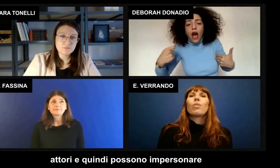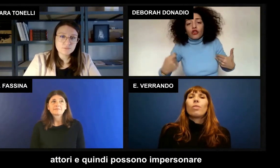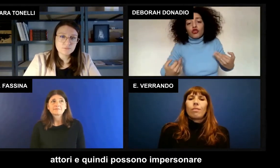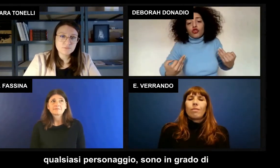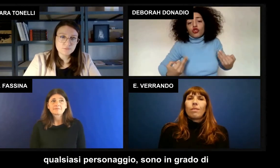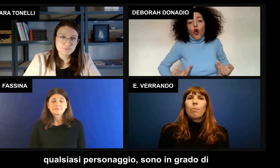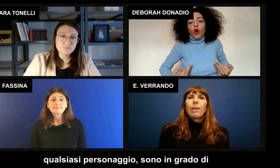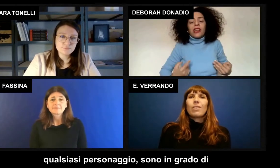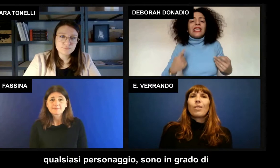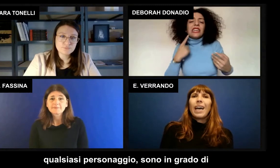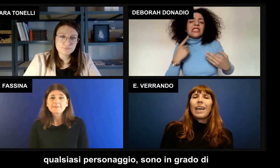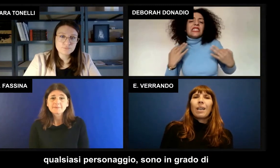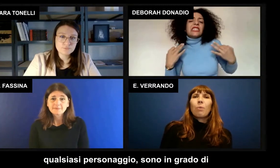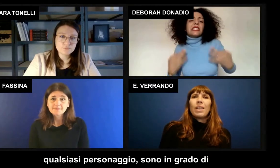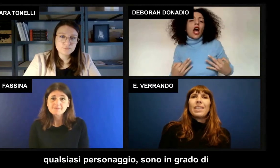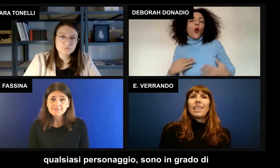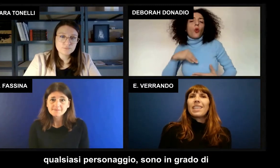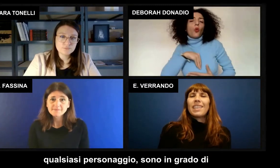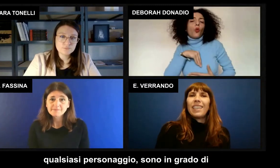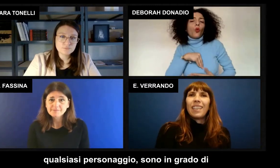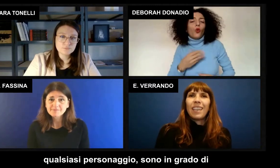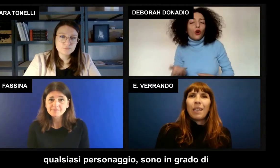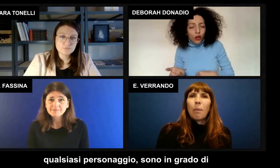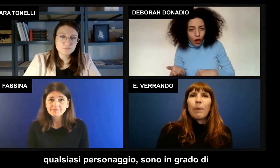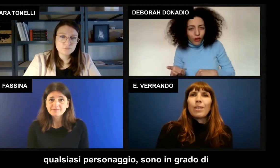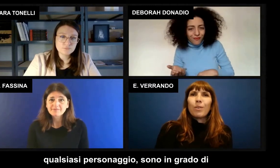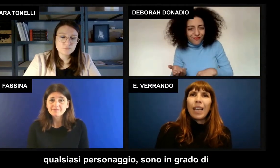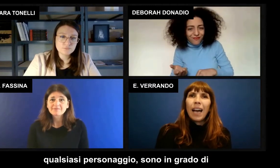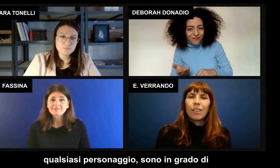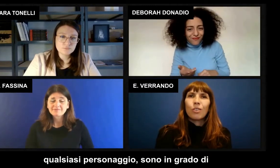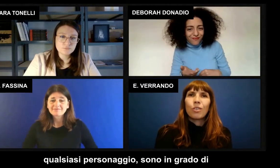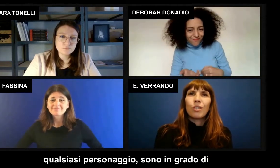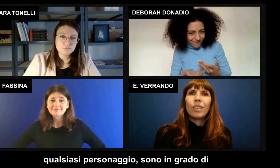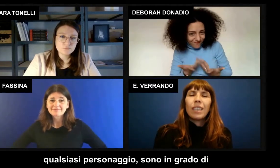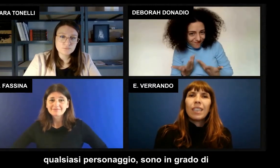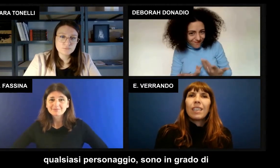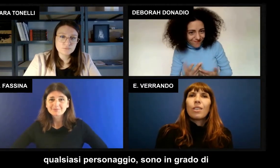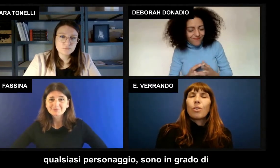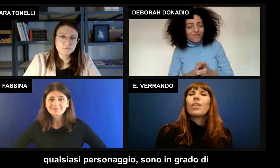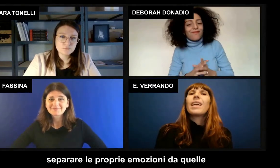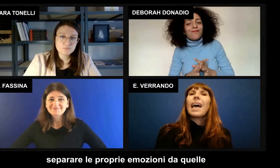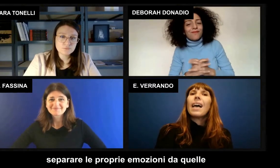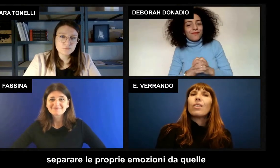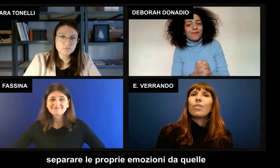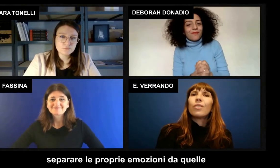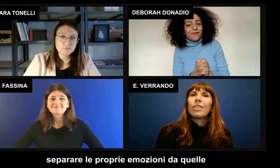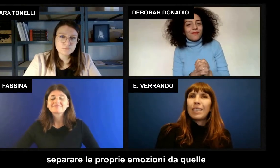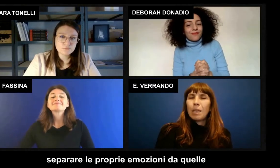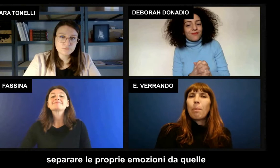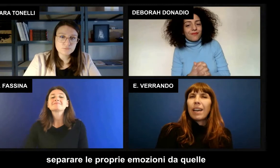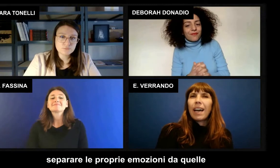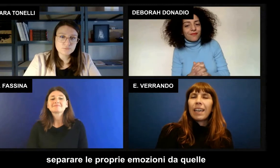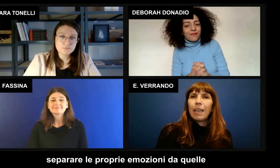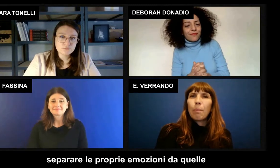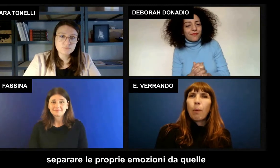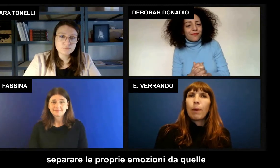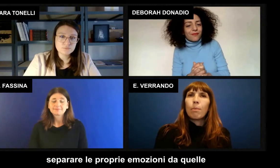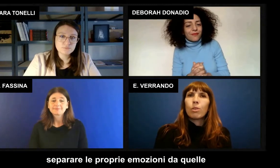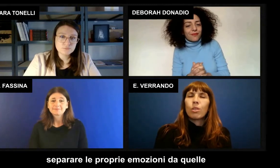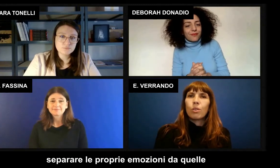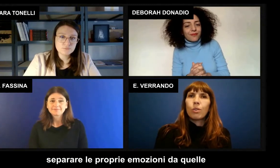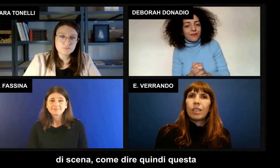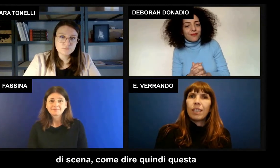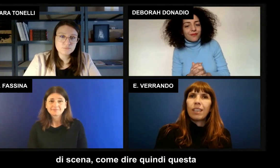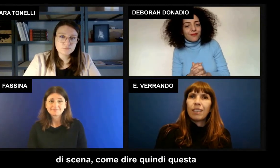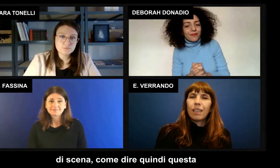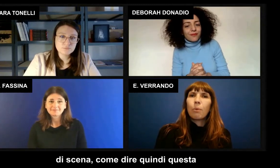possono impersonare qualsiasi personaggio sono in grado di separare le proprie